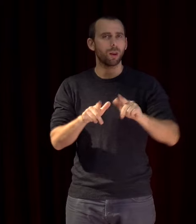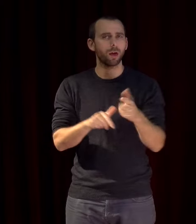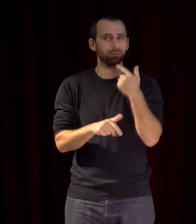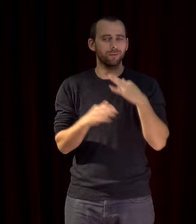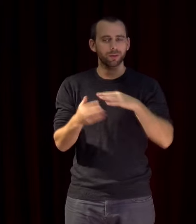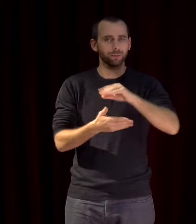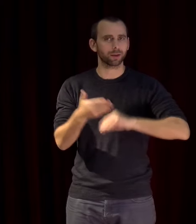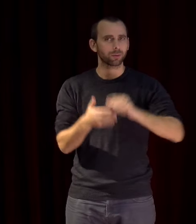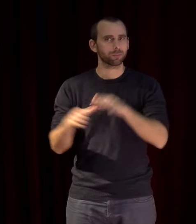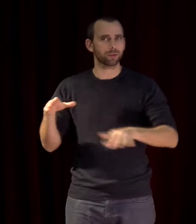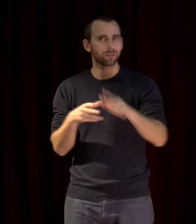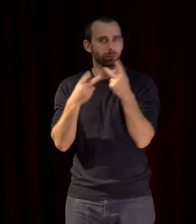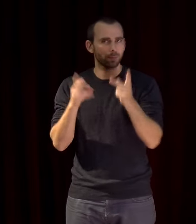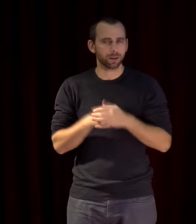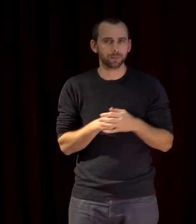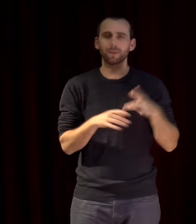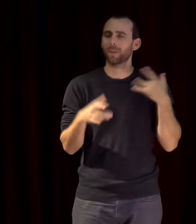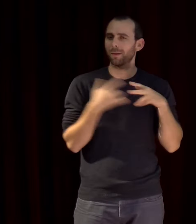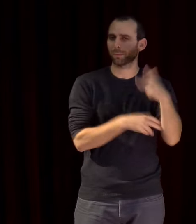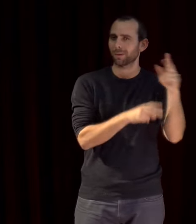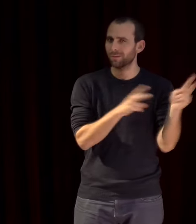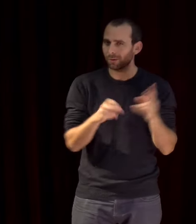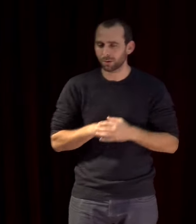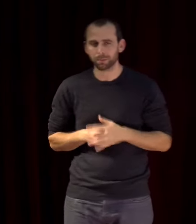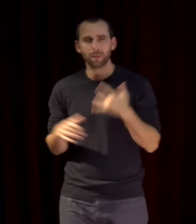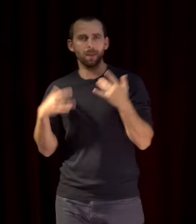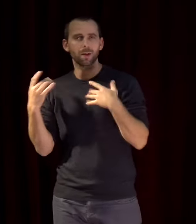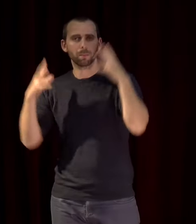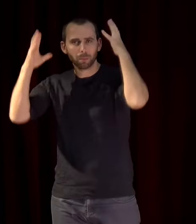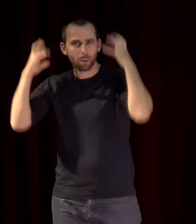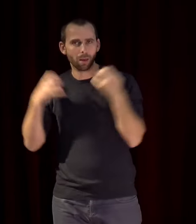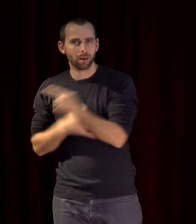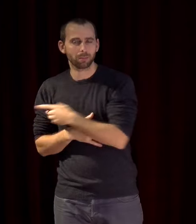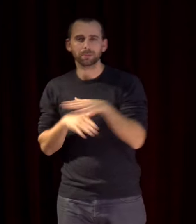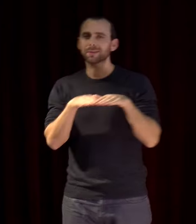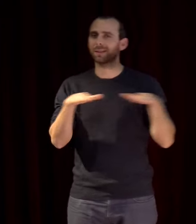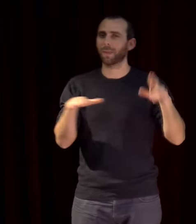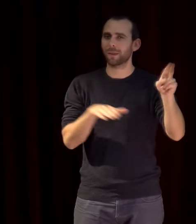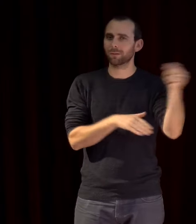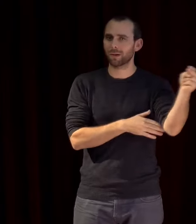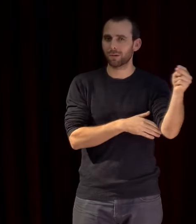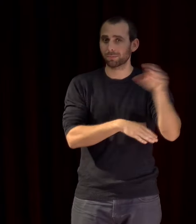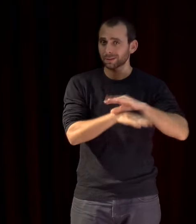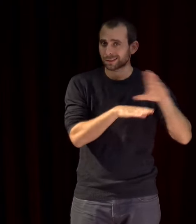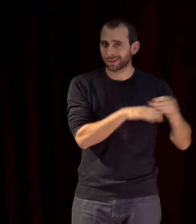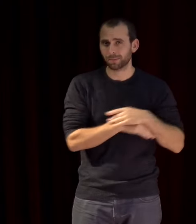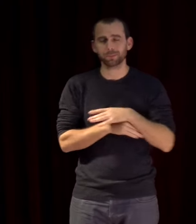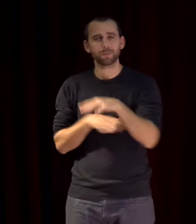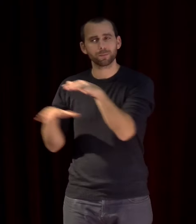Il y a le Théâtre des Treize-Vents, il y a le Théâtre Molière, la scène nationale de Sète, il y a le Domaine d'eau,